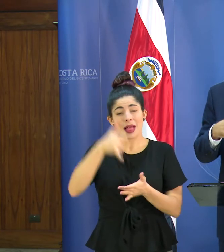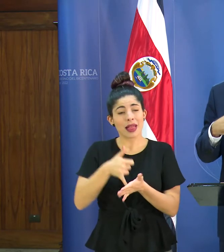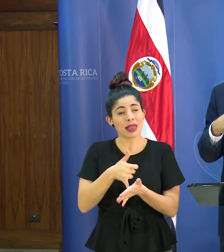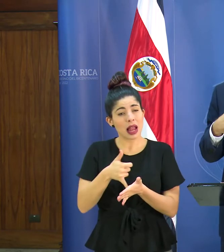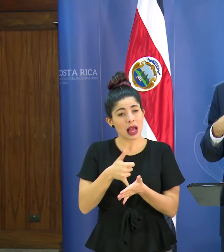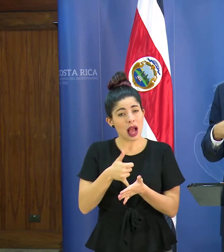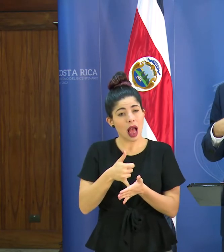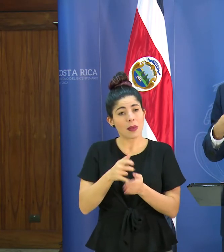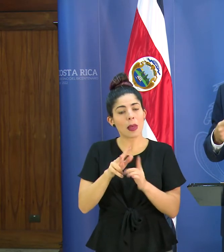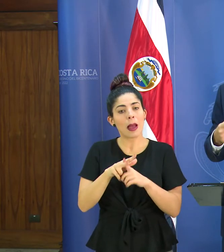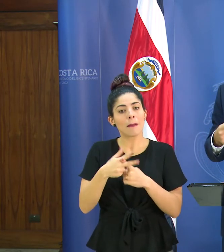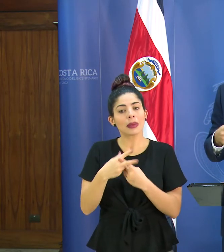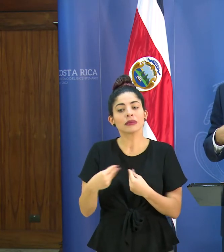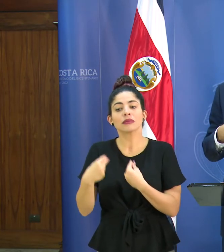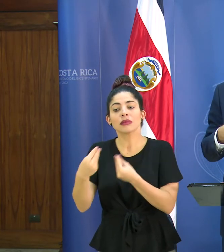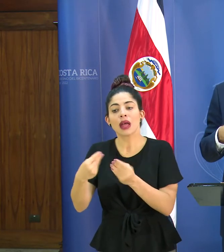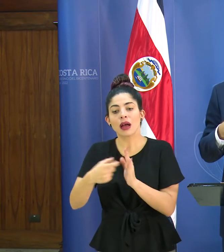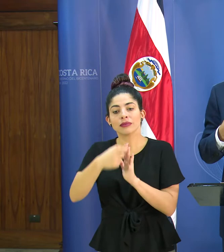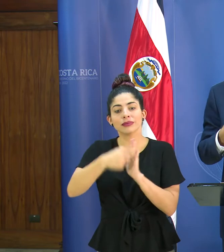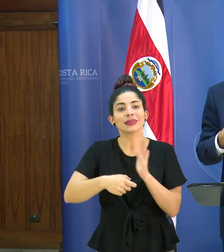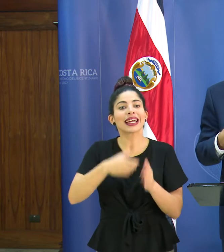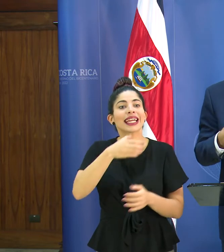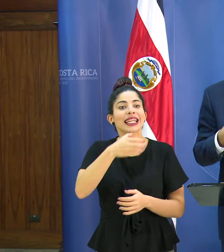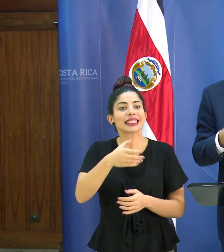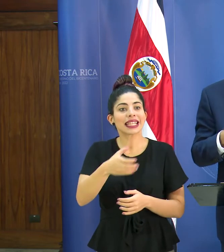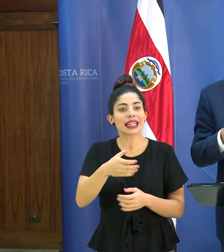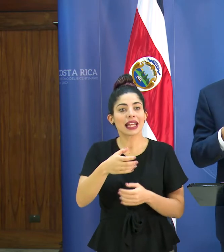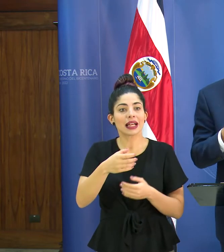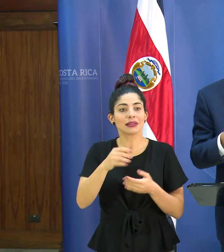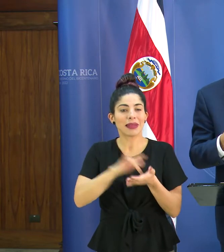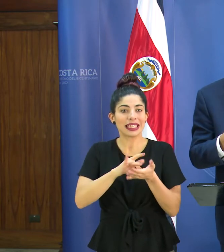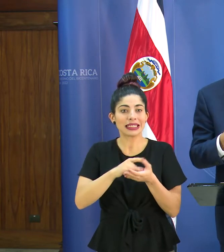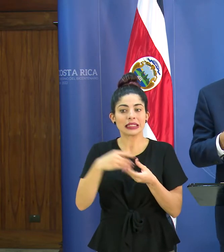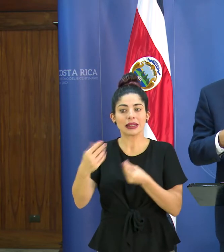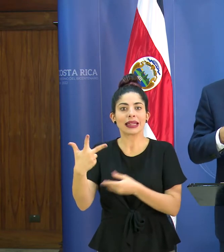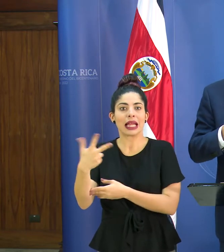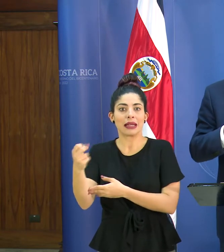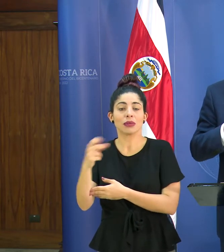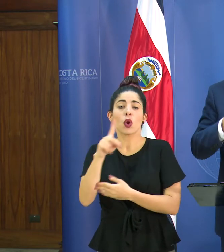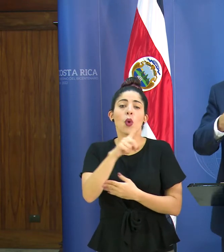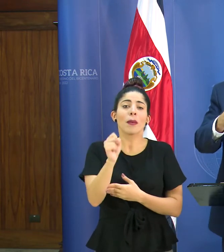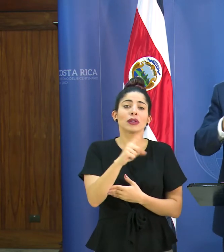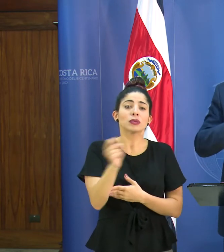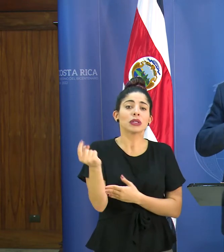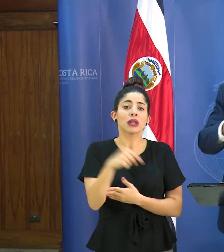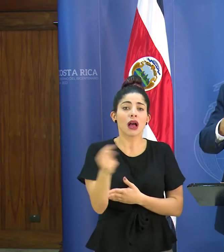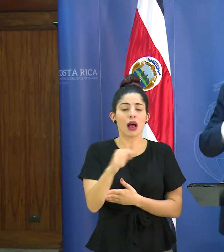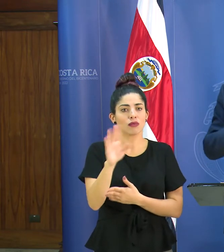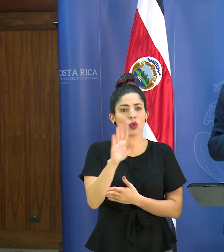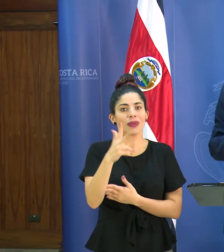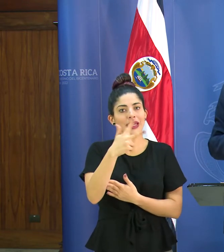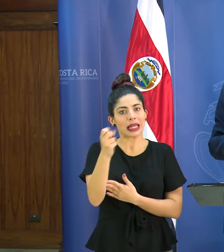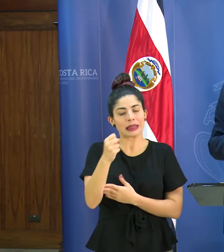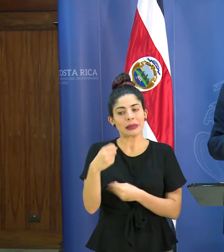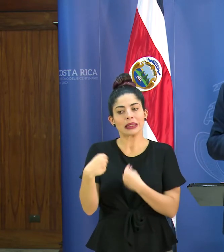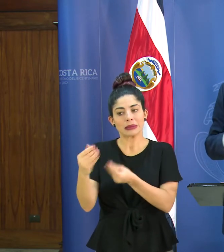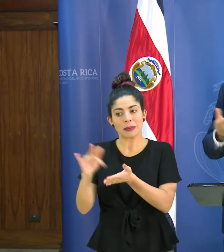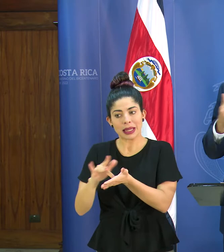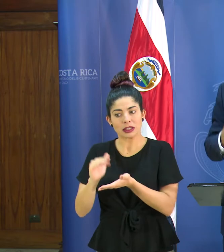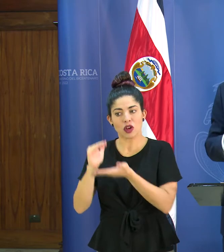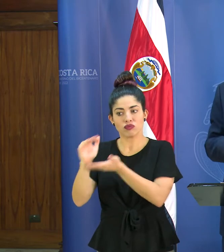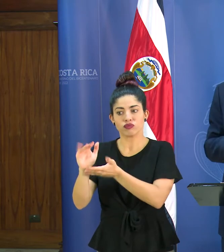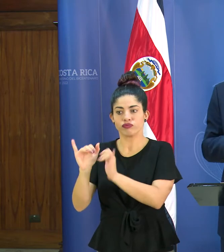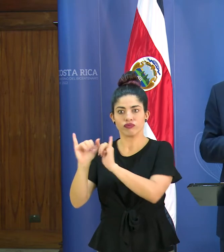comenzar a darles recetas para tres meses en vez de para un mes para que así puedan estar en su casa